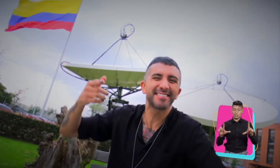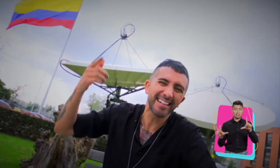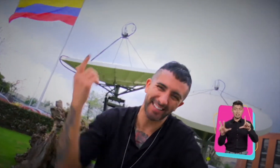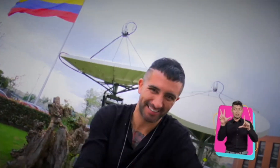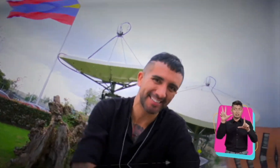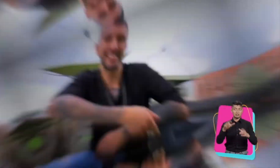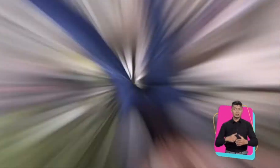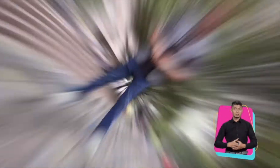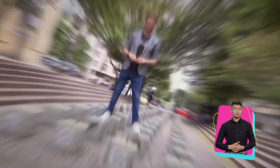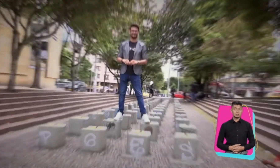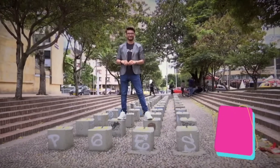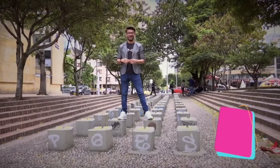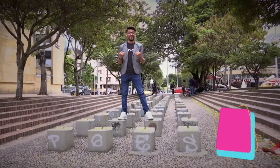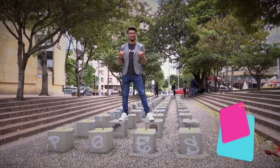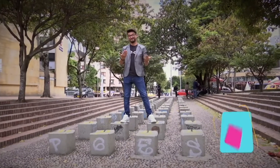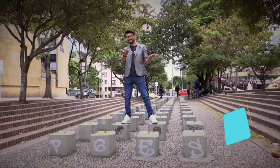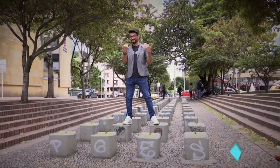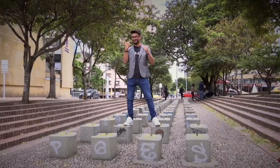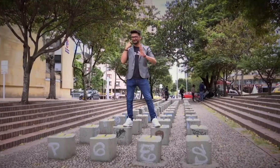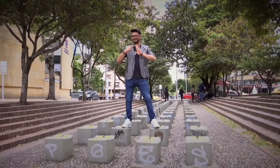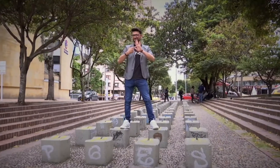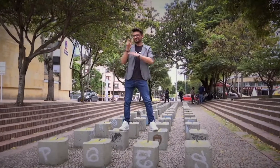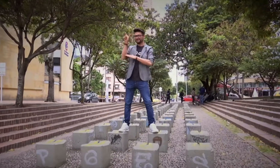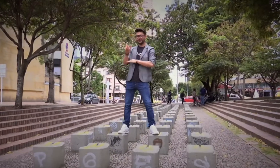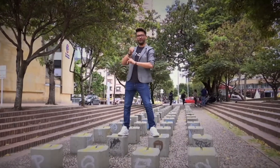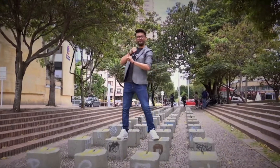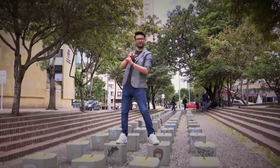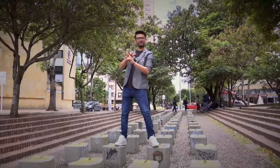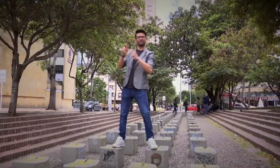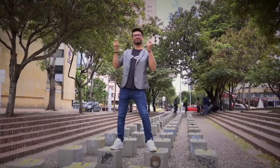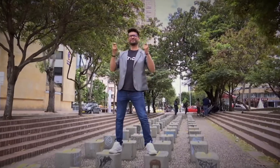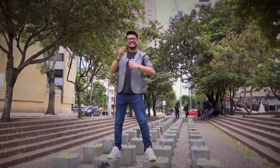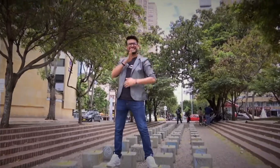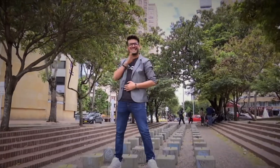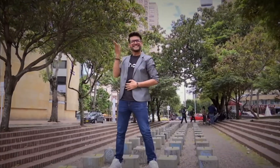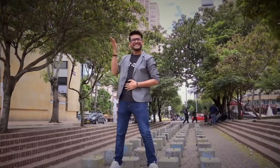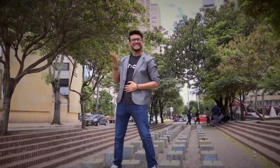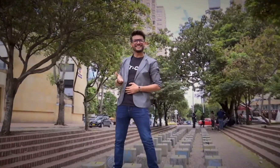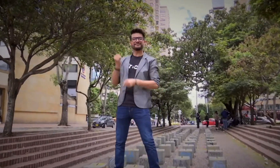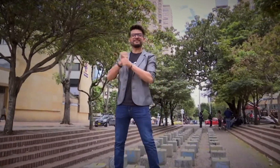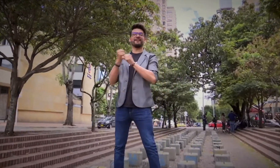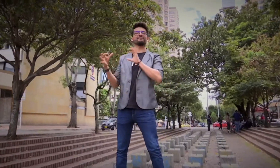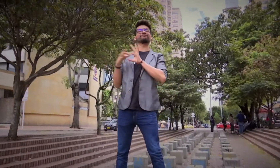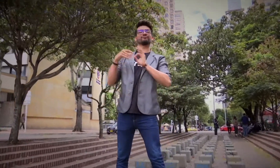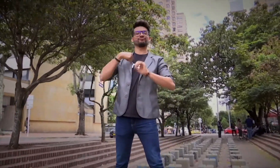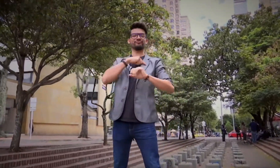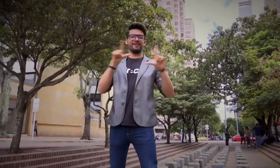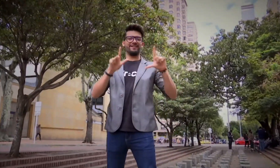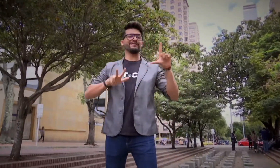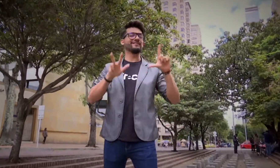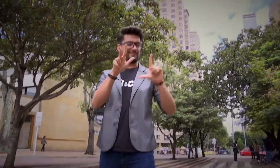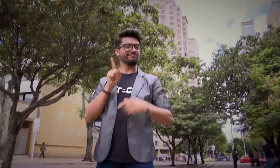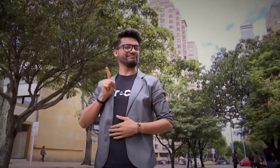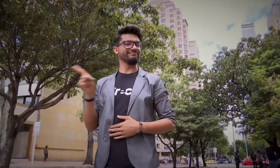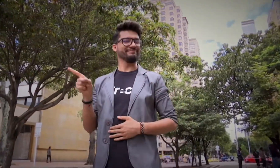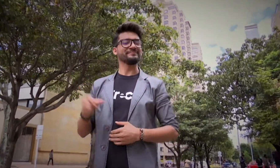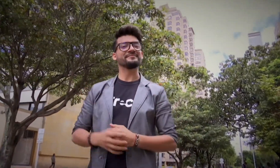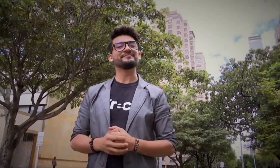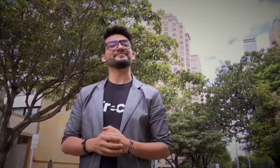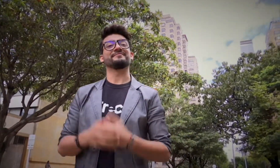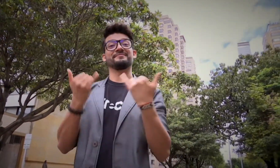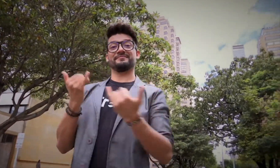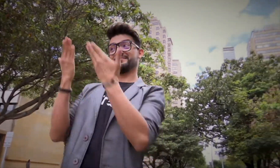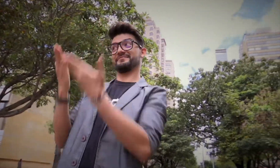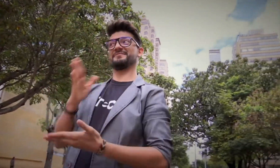pantallas del 13. Para hablar de este tema, hoy vamos a conocer a un influencer que trabaja con nosotros en Canal 13.